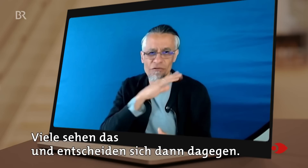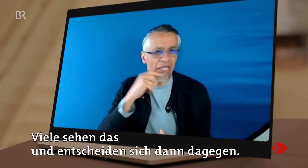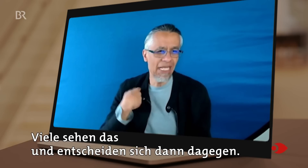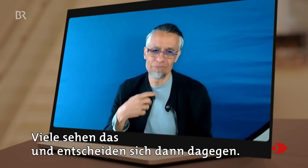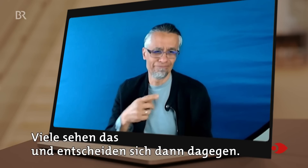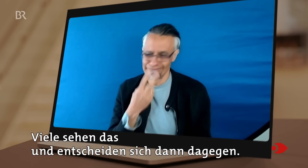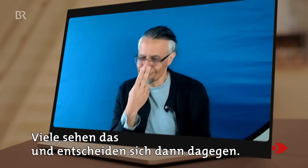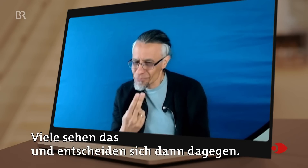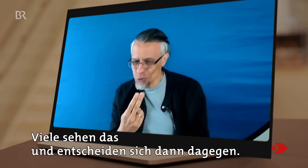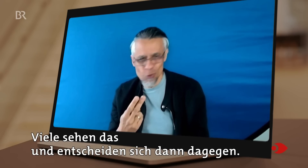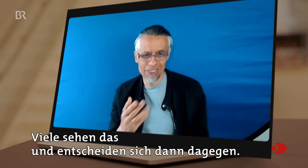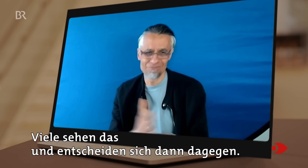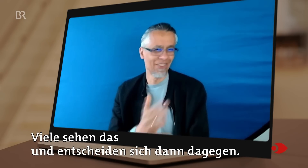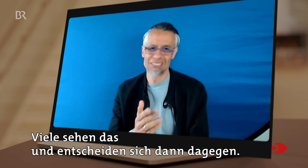sehen das und entscheiden sich dann dagegen.